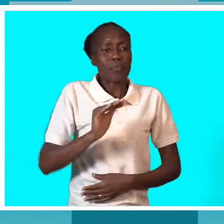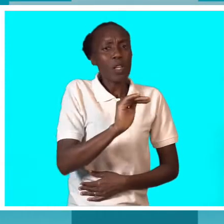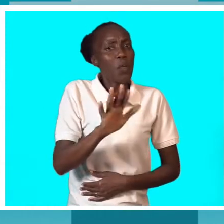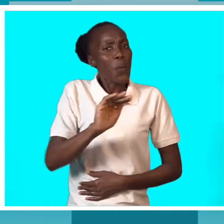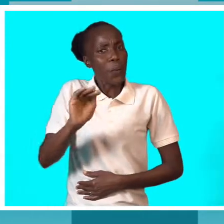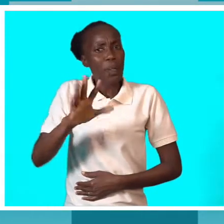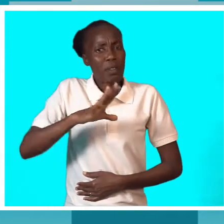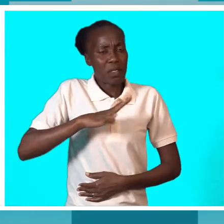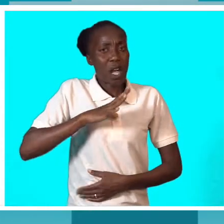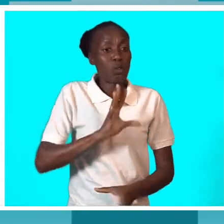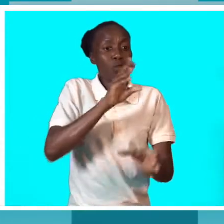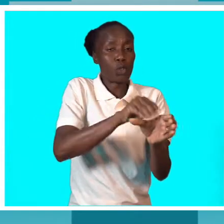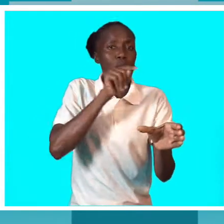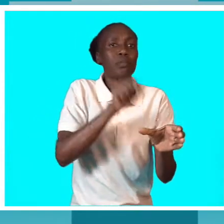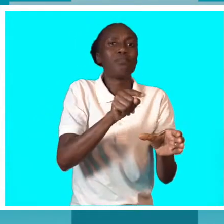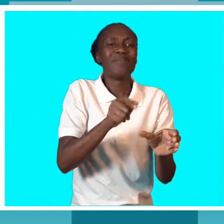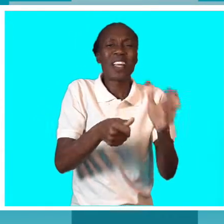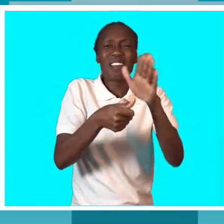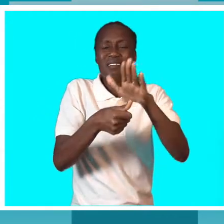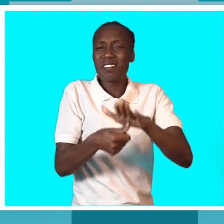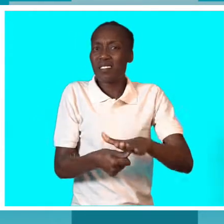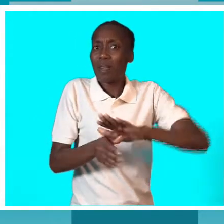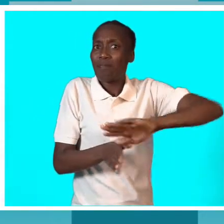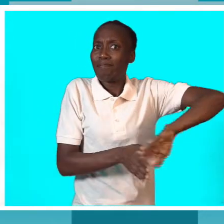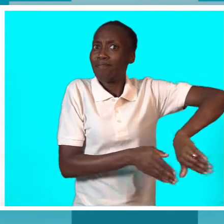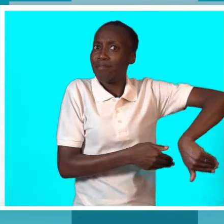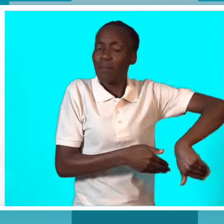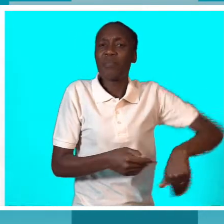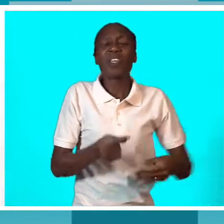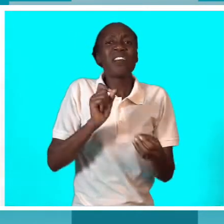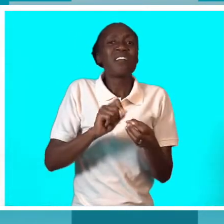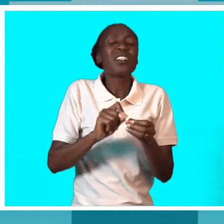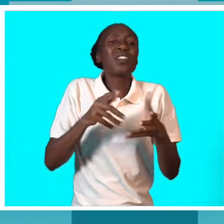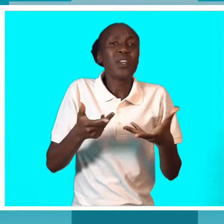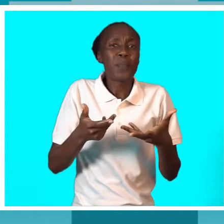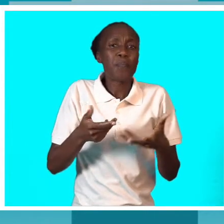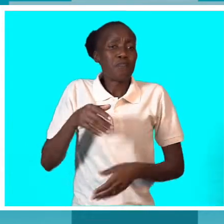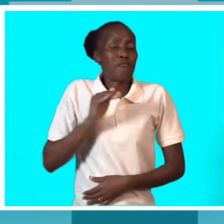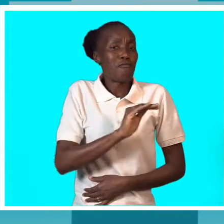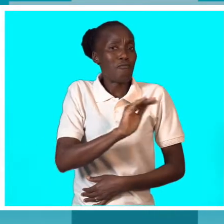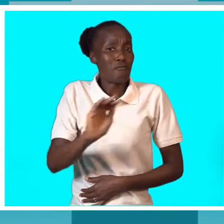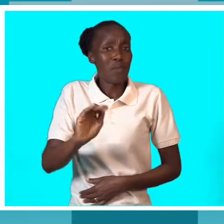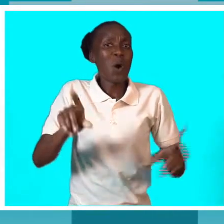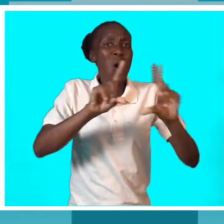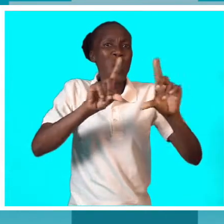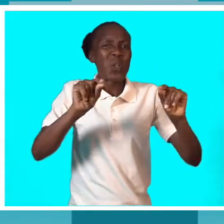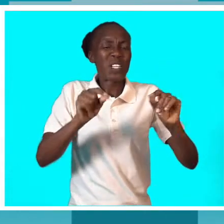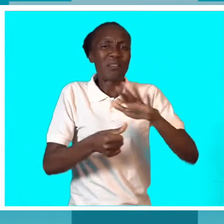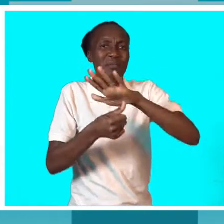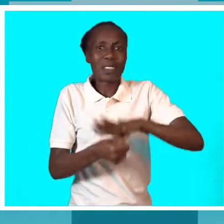inseridas, ações de discriminação. Então, aqui é preciso desencorrajar, evidentemente, esta questão de não discriminação a